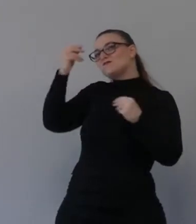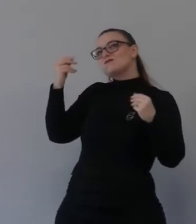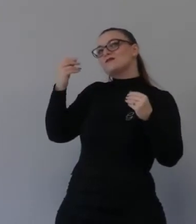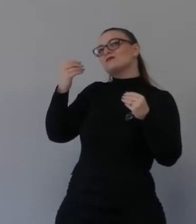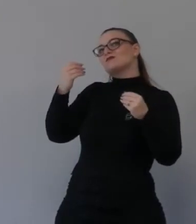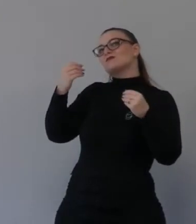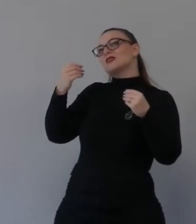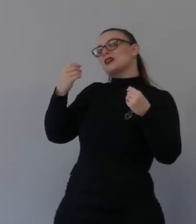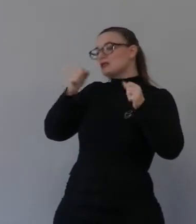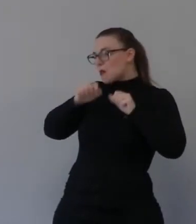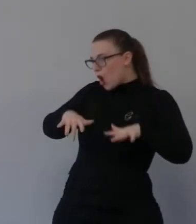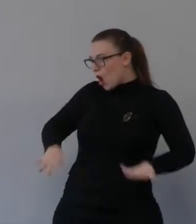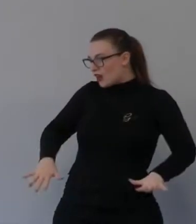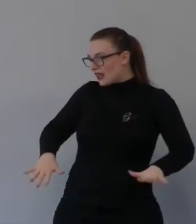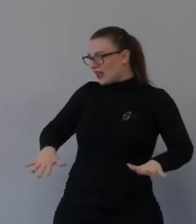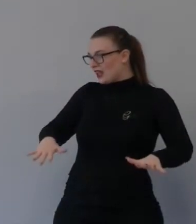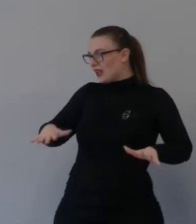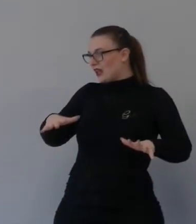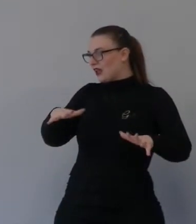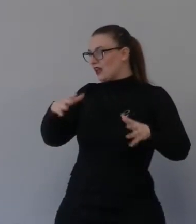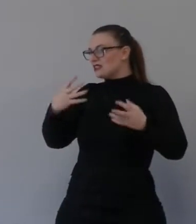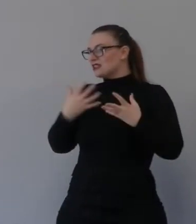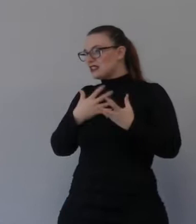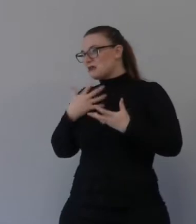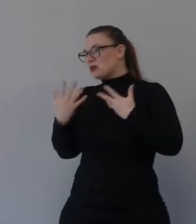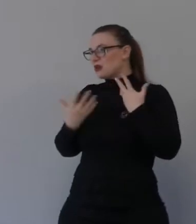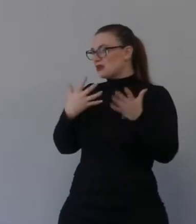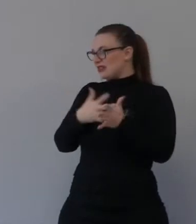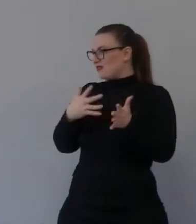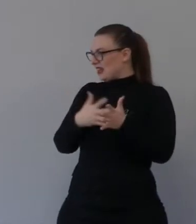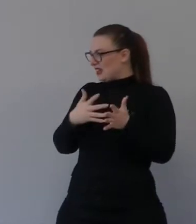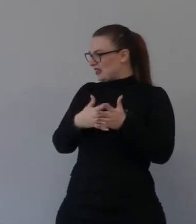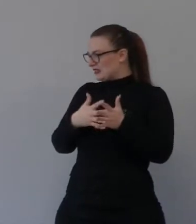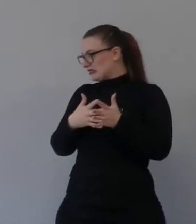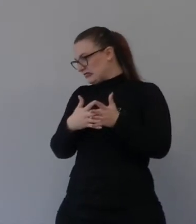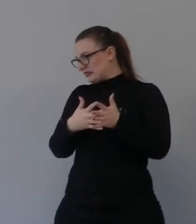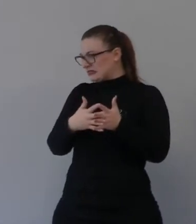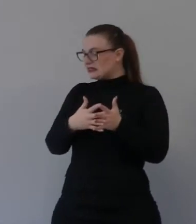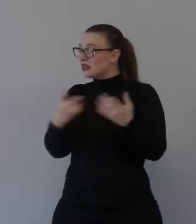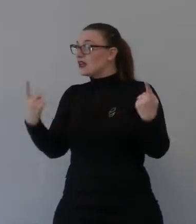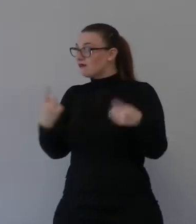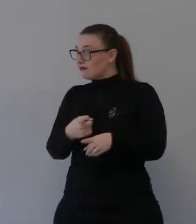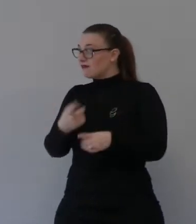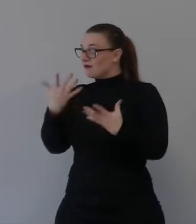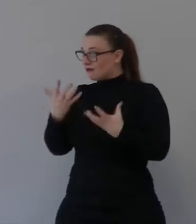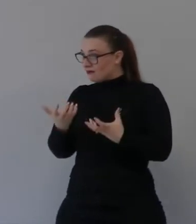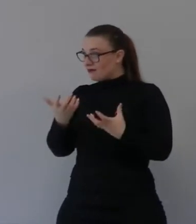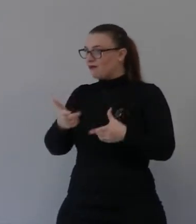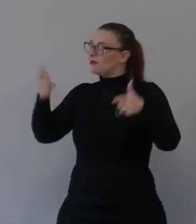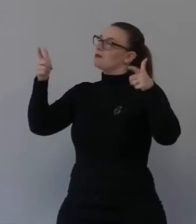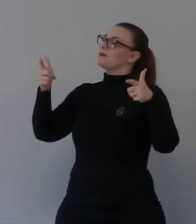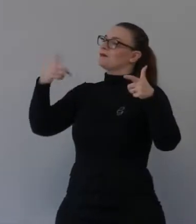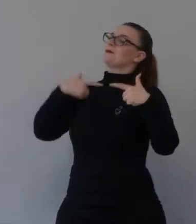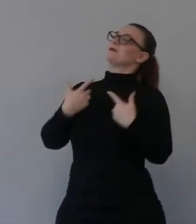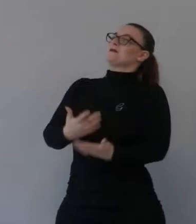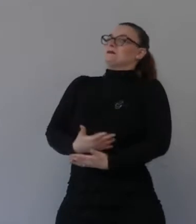ti metti l'olio così la tua pelle sembra come quella di un bambino magari no ma è quello l'effetto